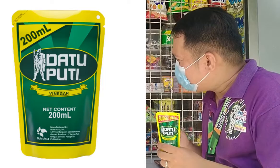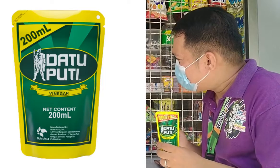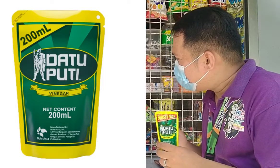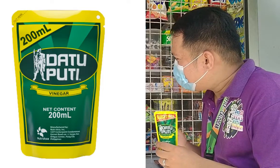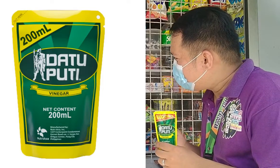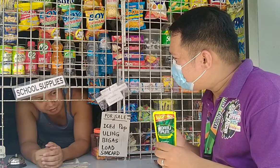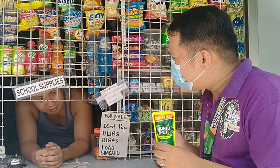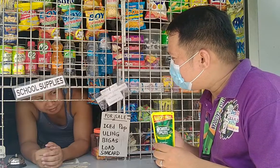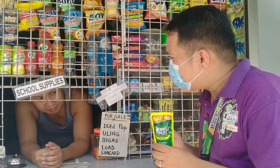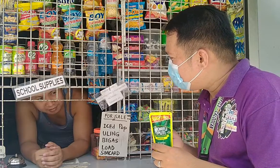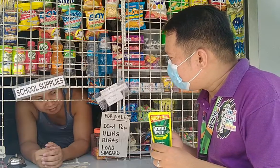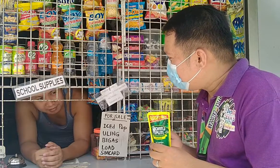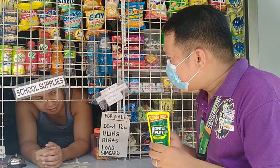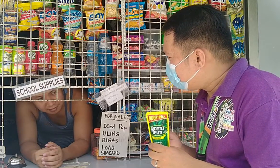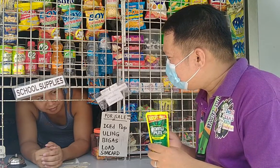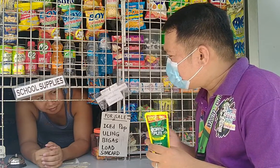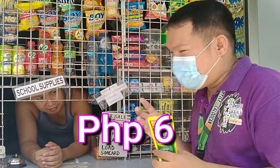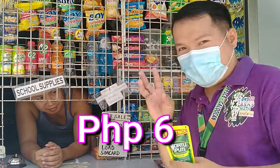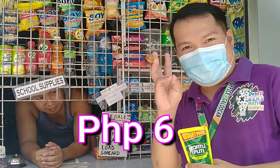Ayan ay 6. 6!